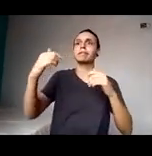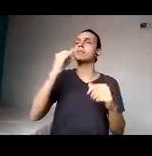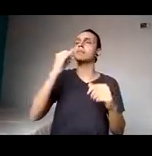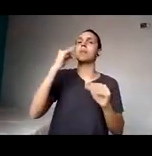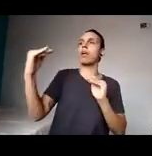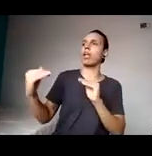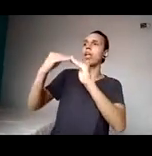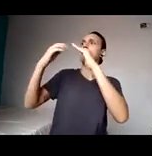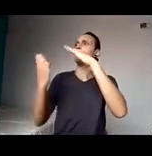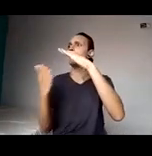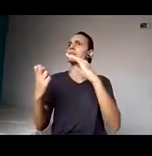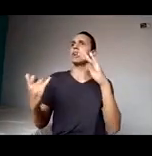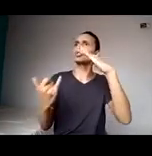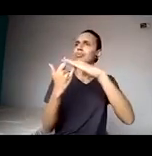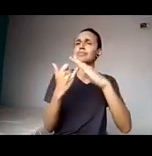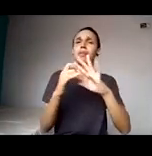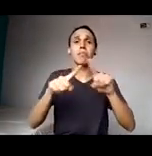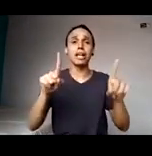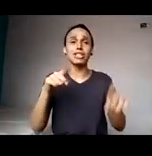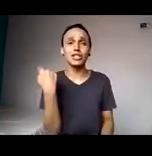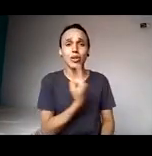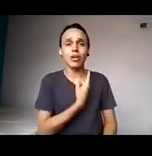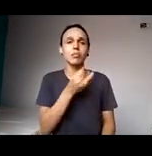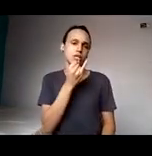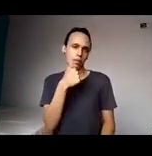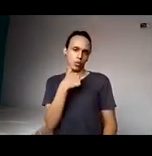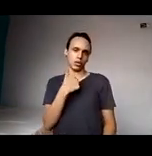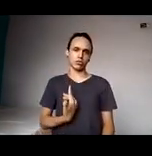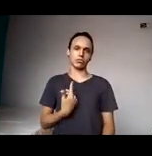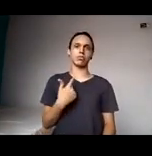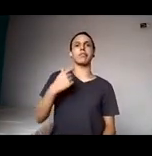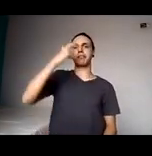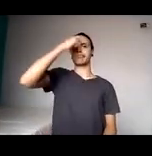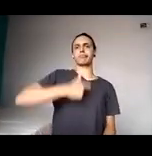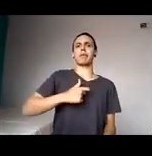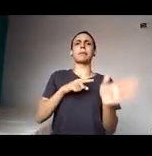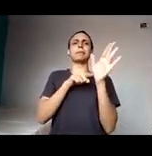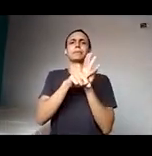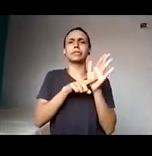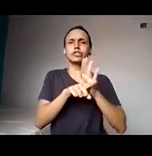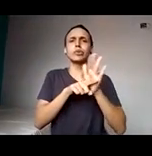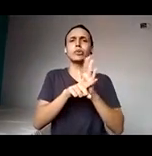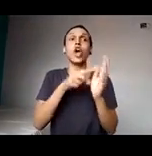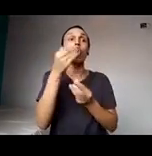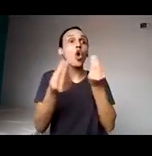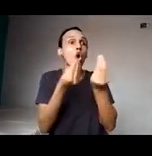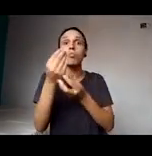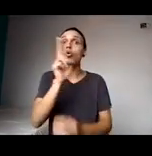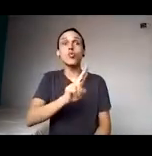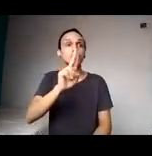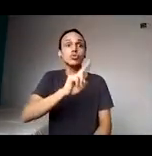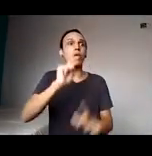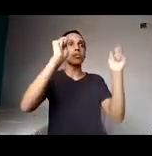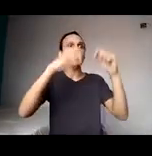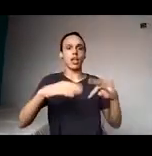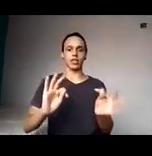instituições que, para nós, somos, no meu caso, uma pesquisadora que pesquisa a usabilidade da tecnologia na vida